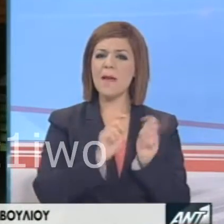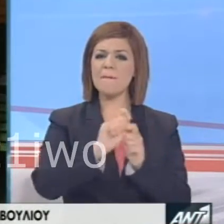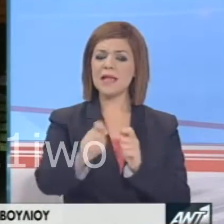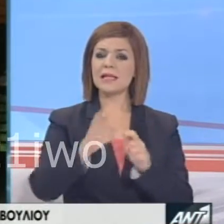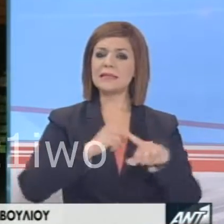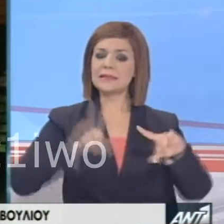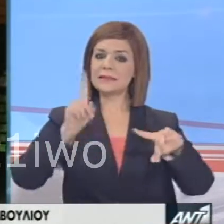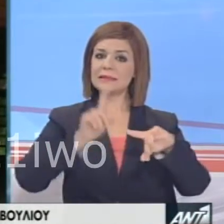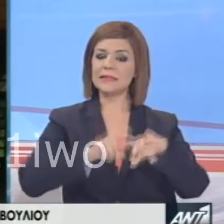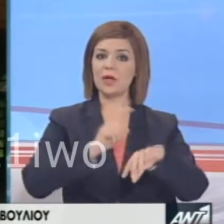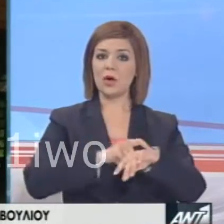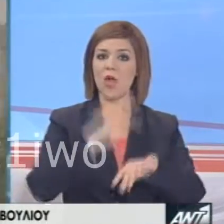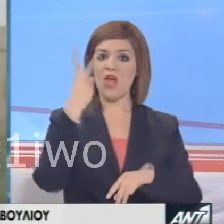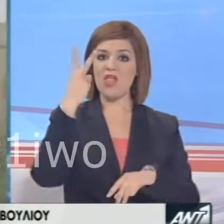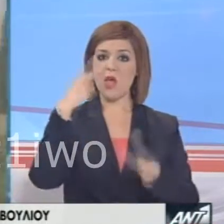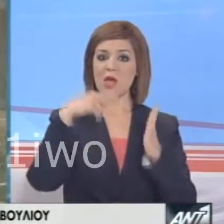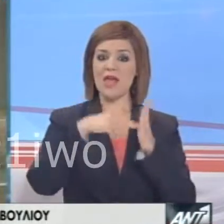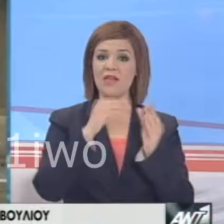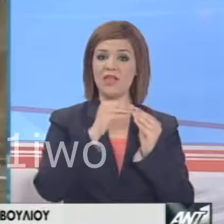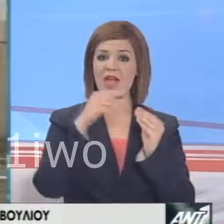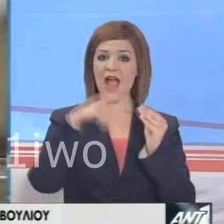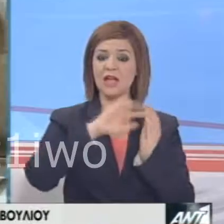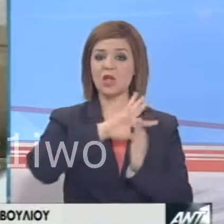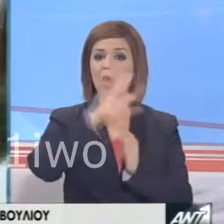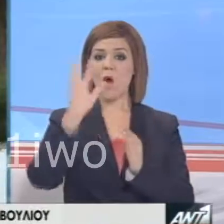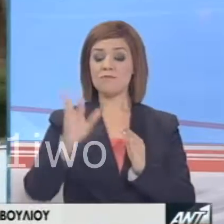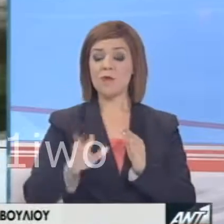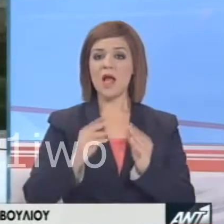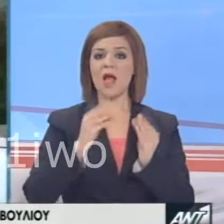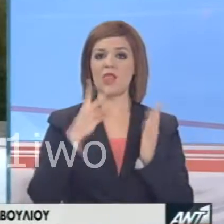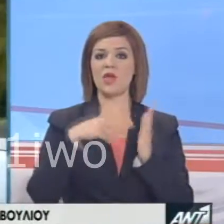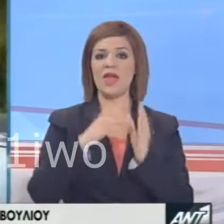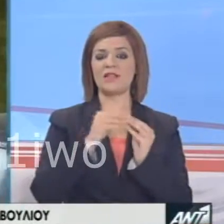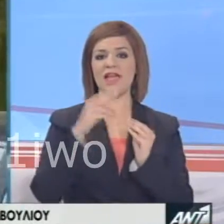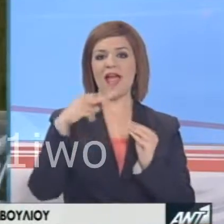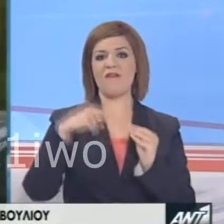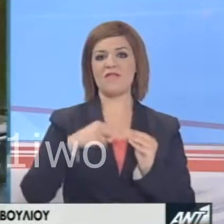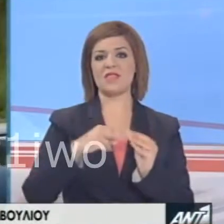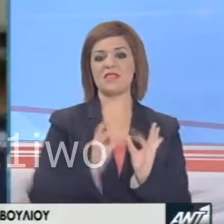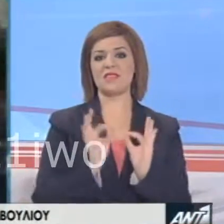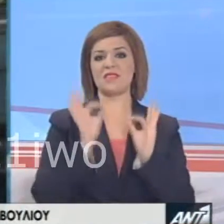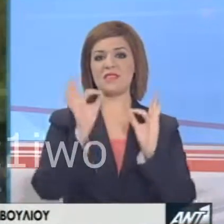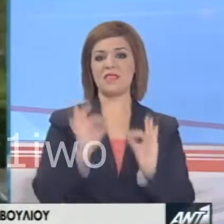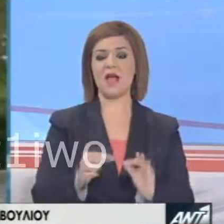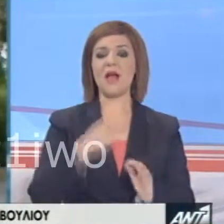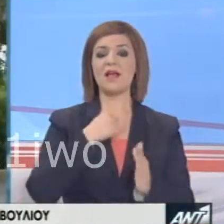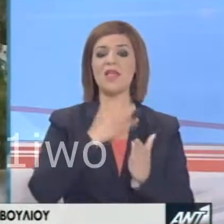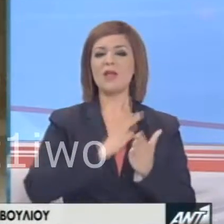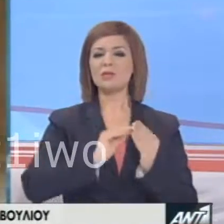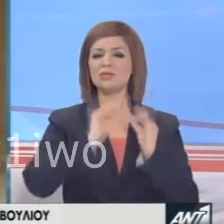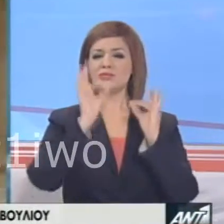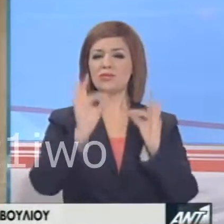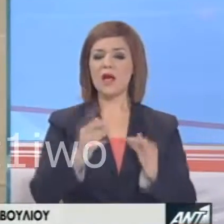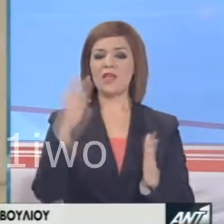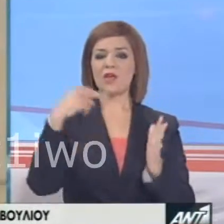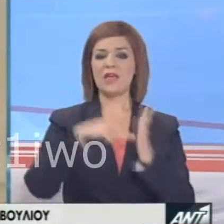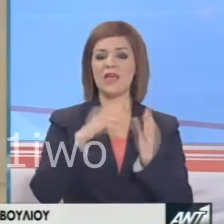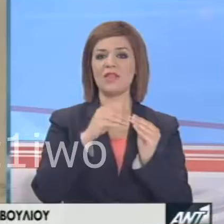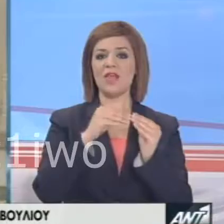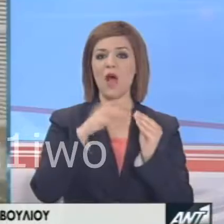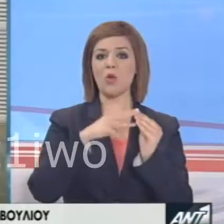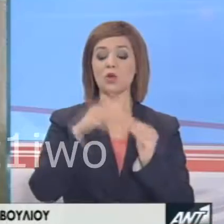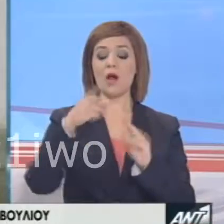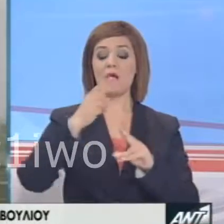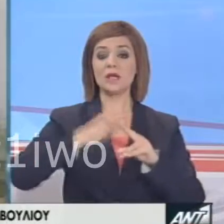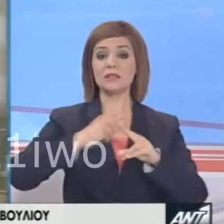του μνημονίου από το 2016 στο 2017 ενώ πρόθεση είναι να επεκταθεί μέχρι το 2018 αυτό θα είναι πολύ